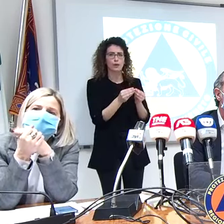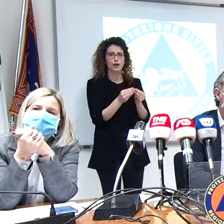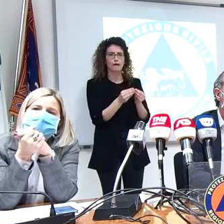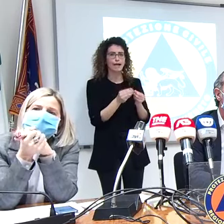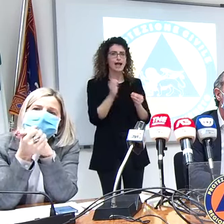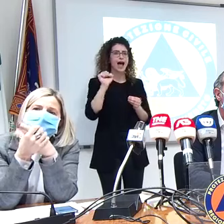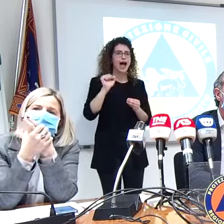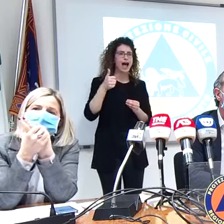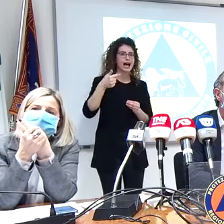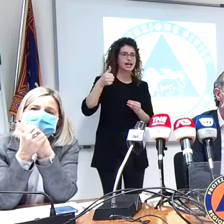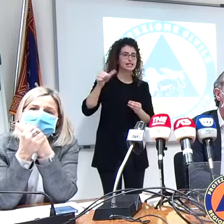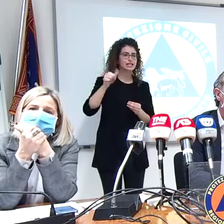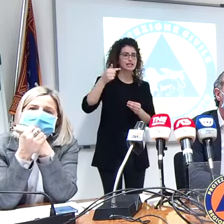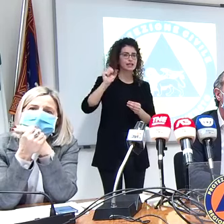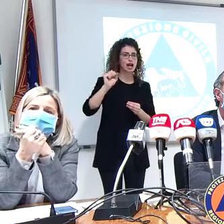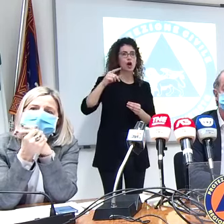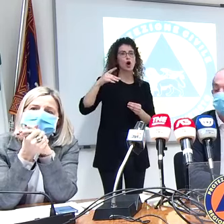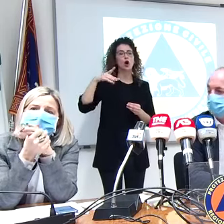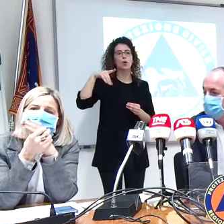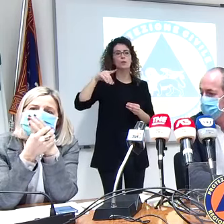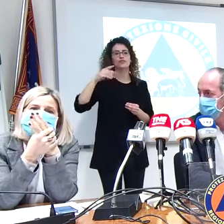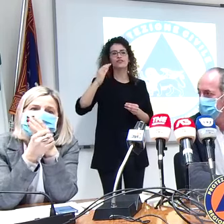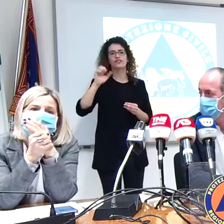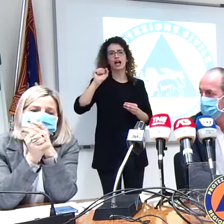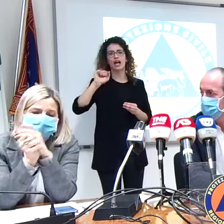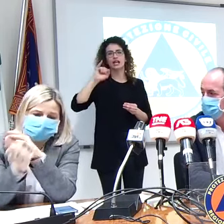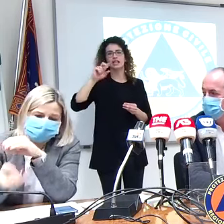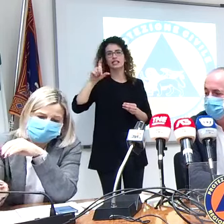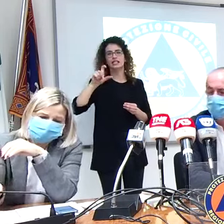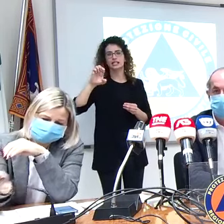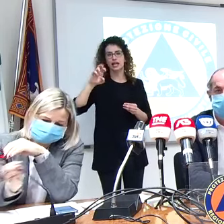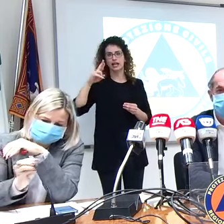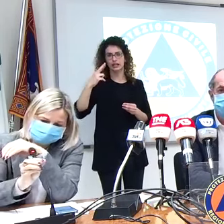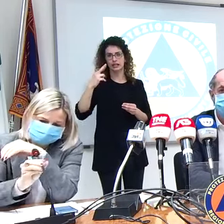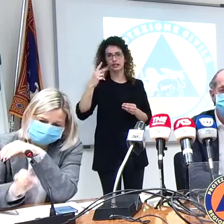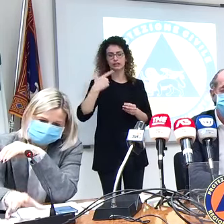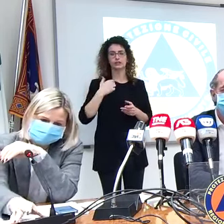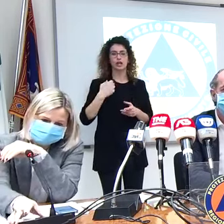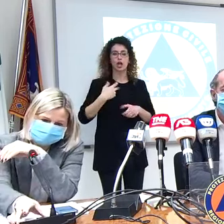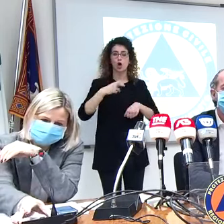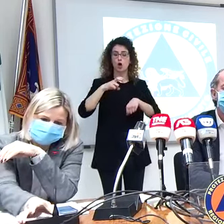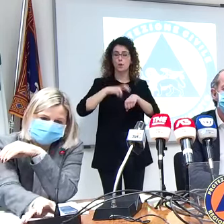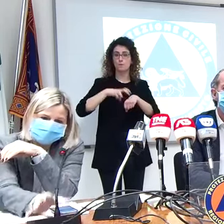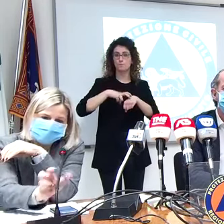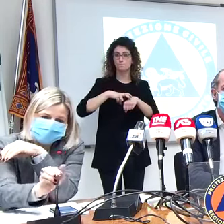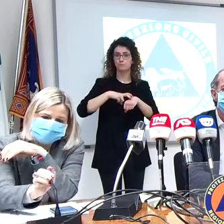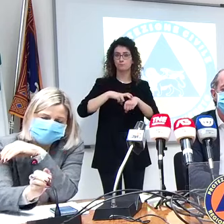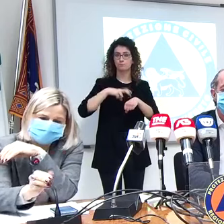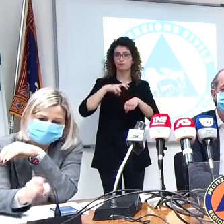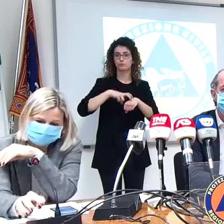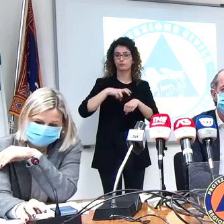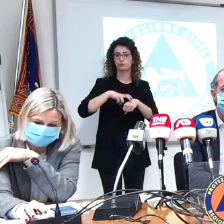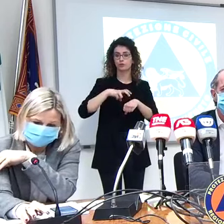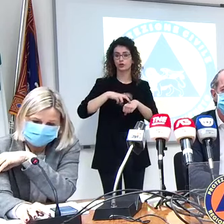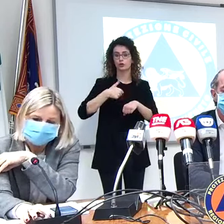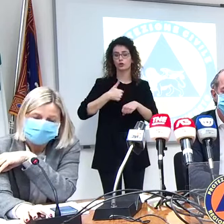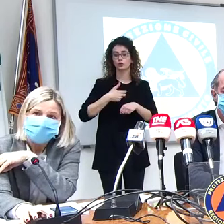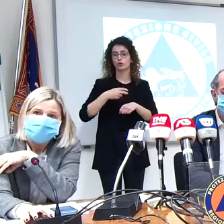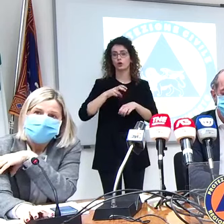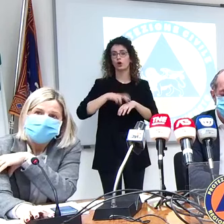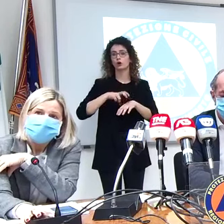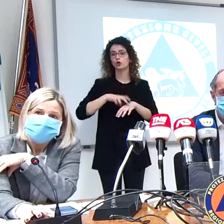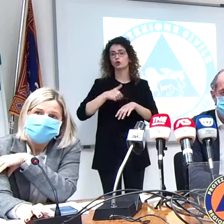o Pfizer, i medici adesso che verranno inseriti per fare anche gli anziani,